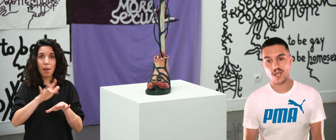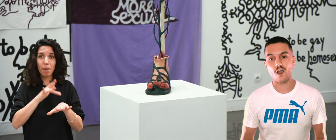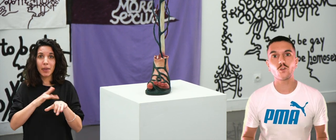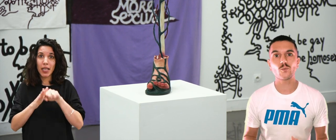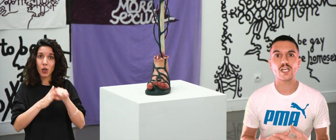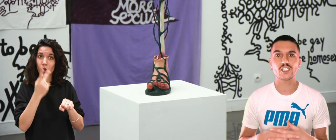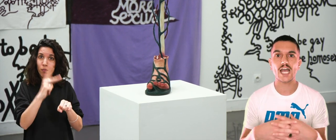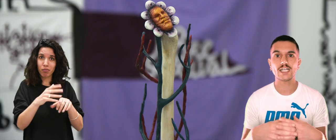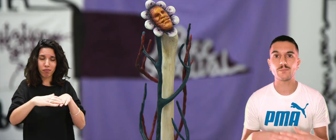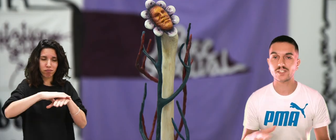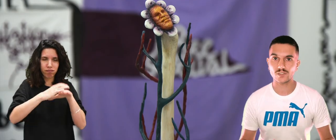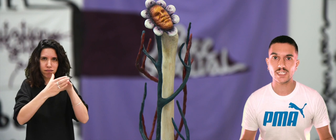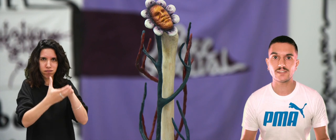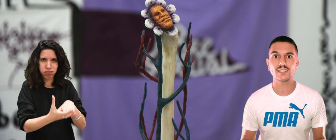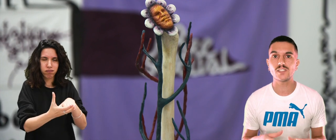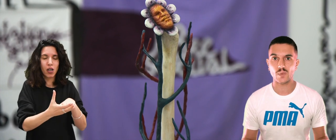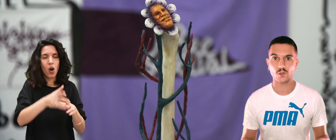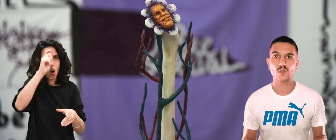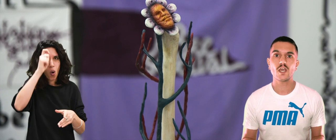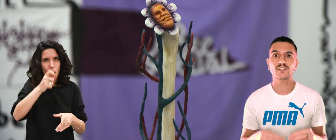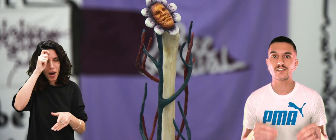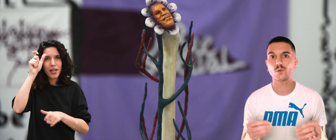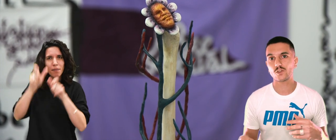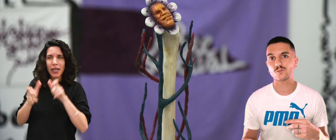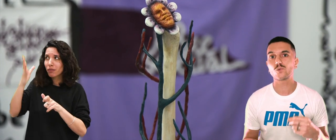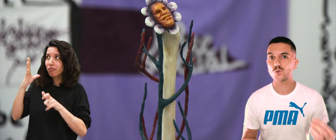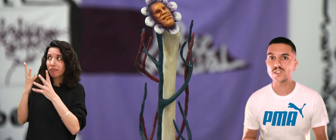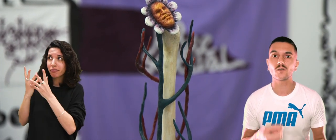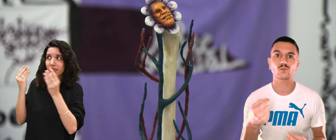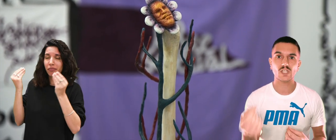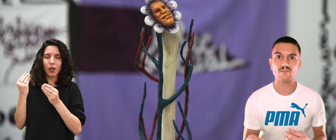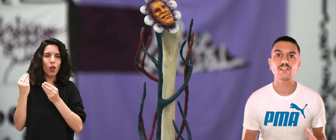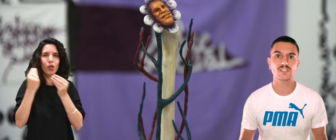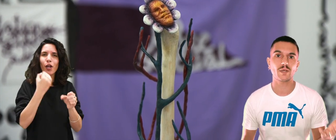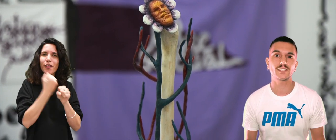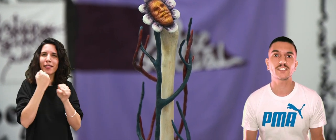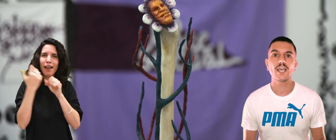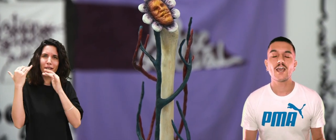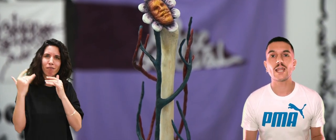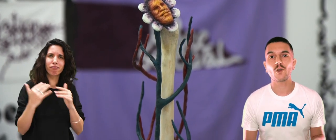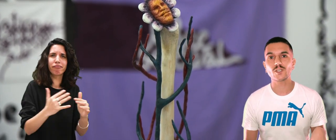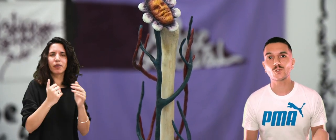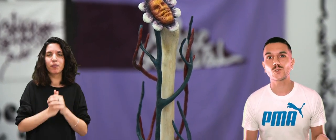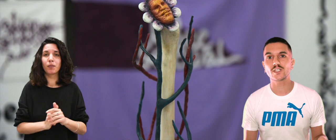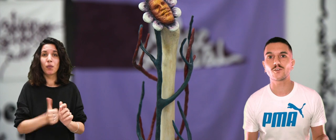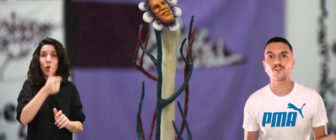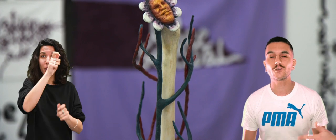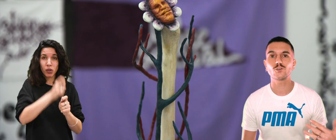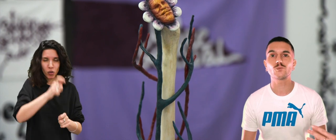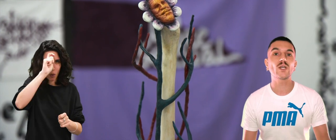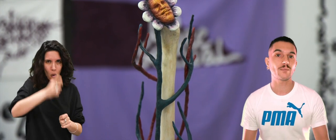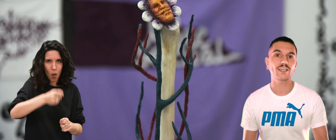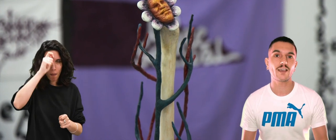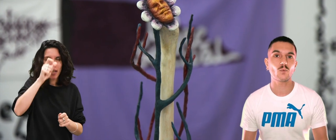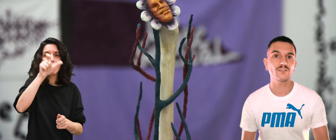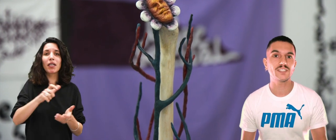gauche, en hommage à des personnalités disparues très importantes pour lui dans son travail, dans sa pratique. La première sculpture est en l